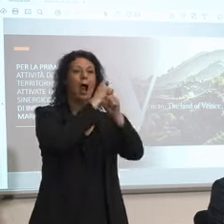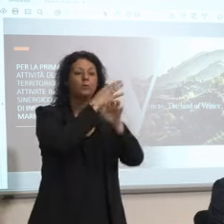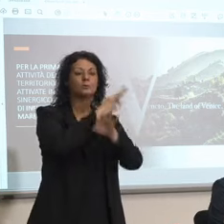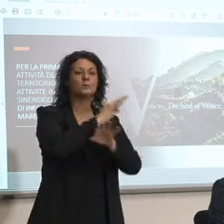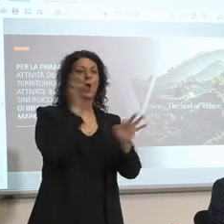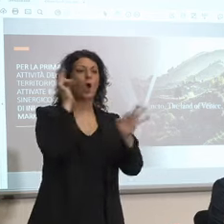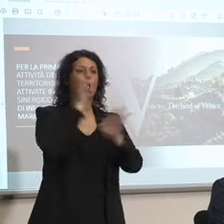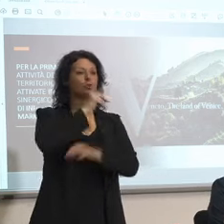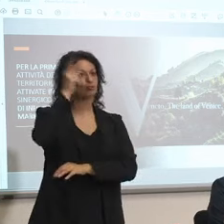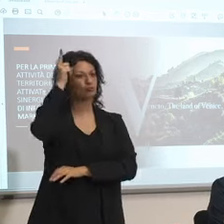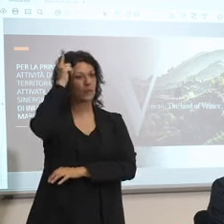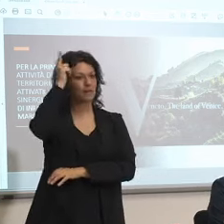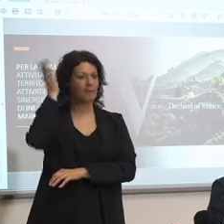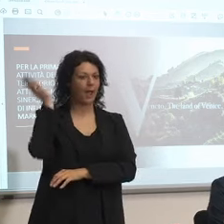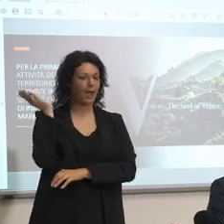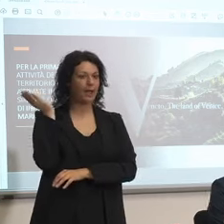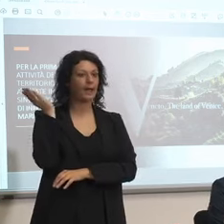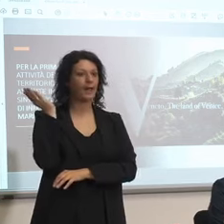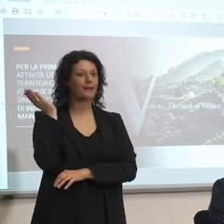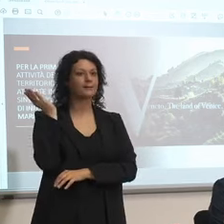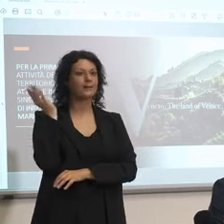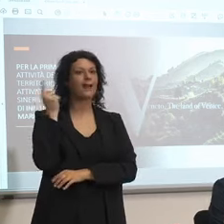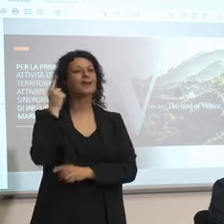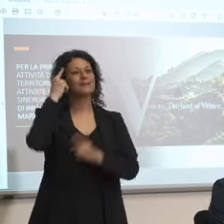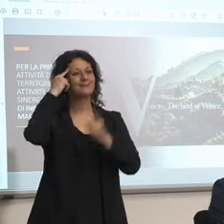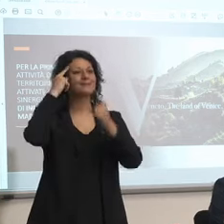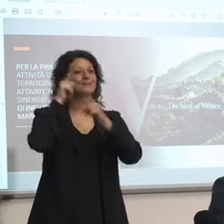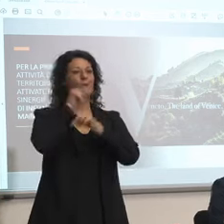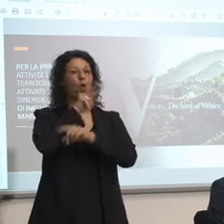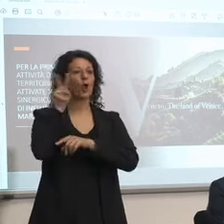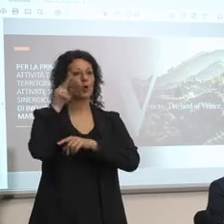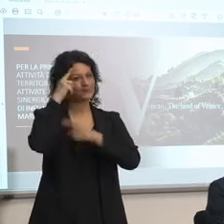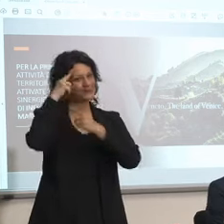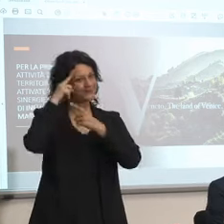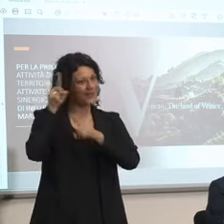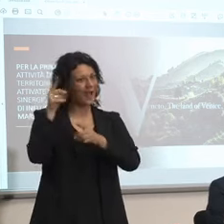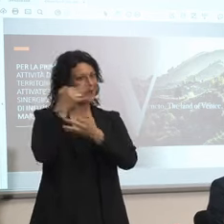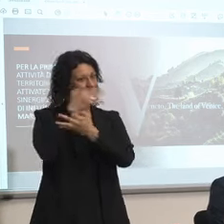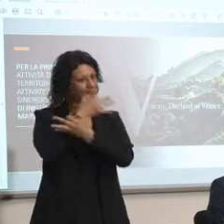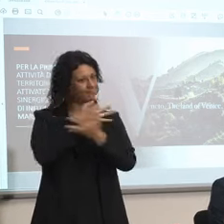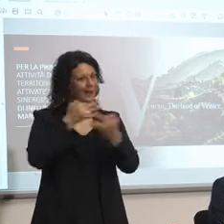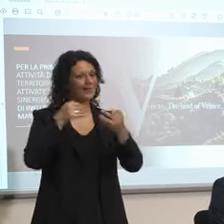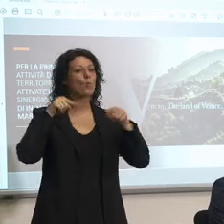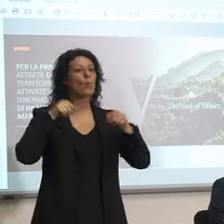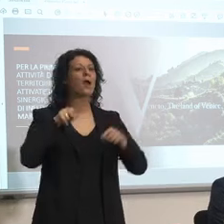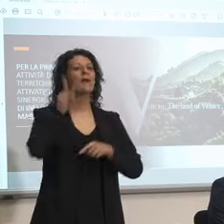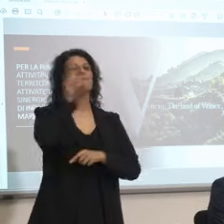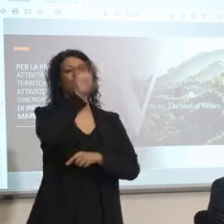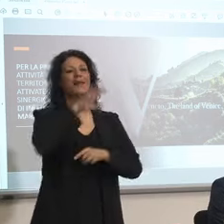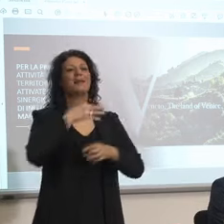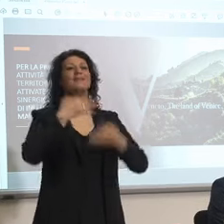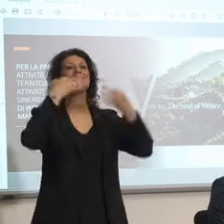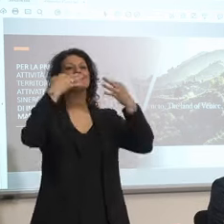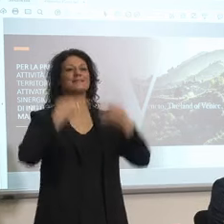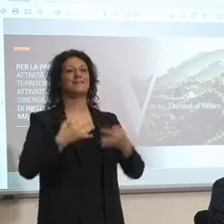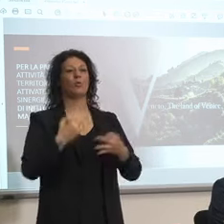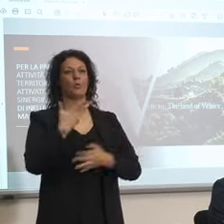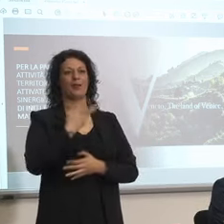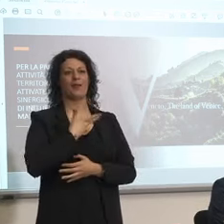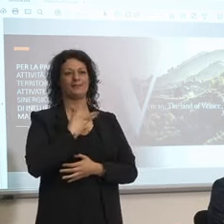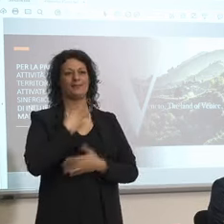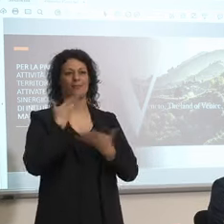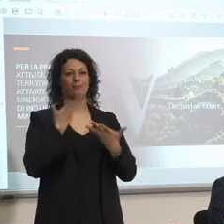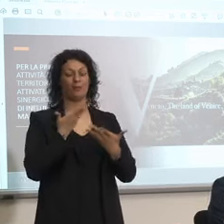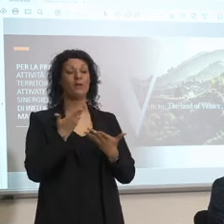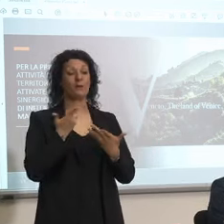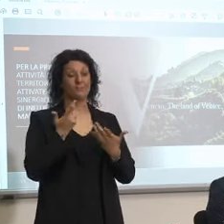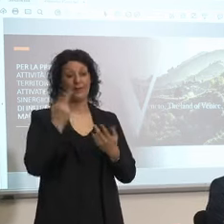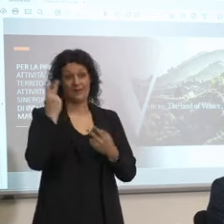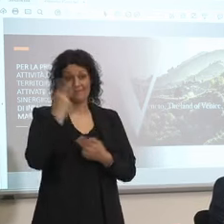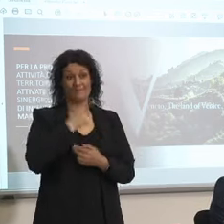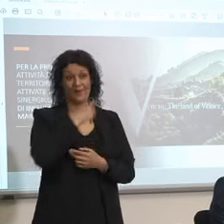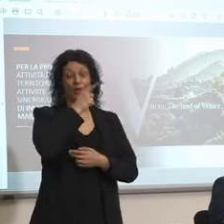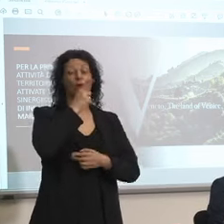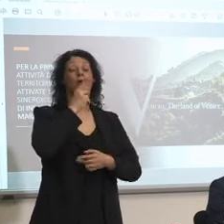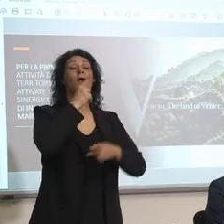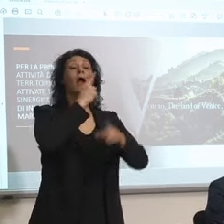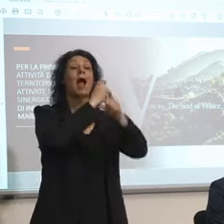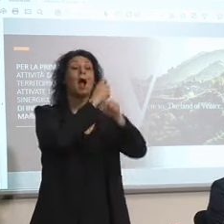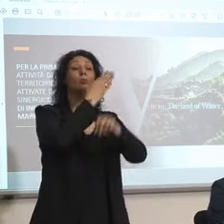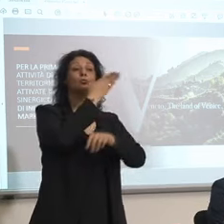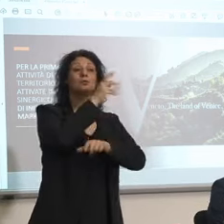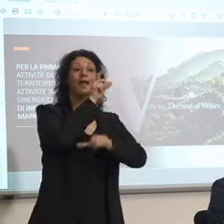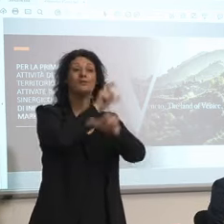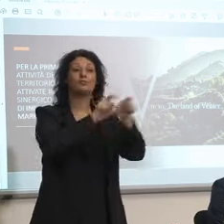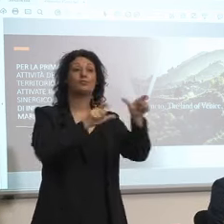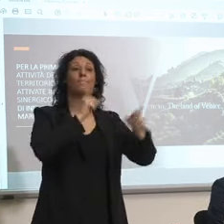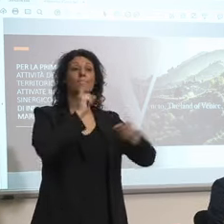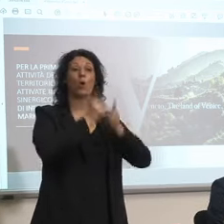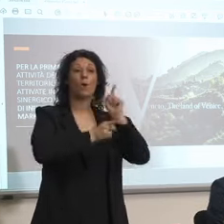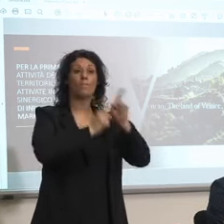che la regione è sicura tant'è vero che il popolo tedesco e austriaco vuole venire il problema era più qualche